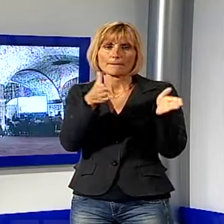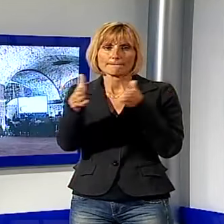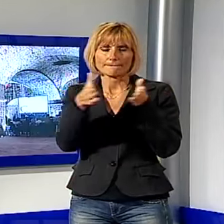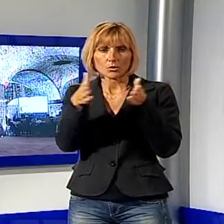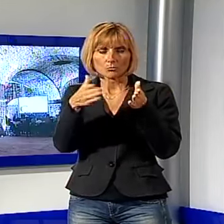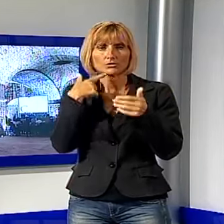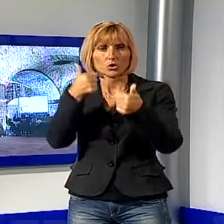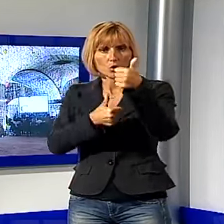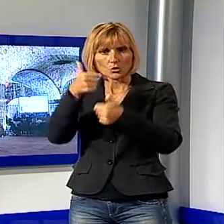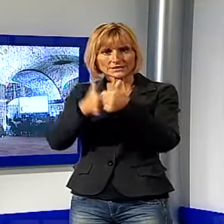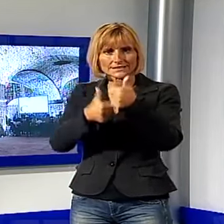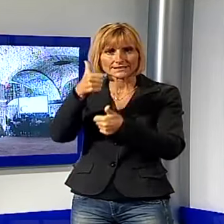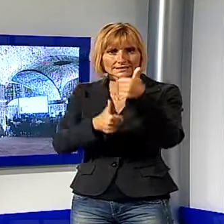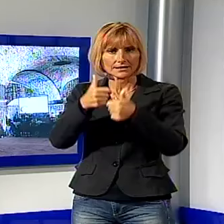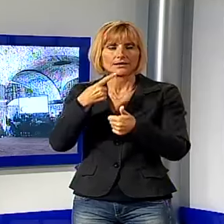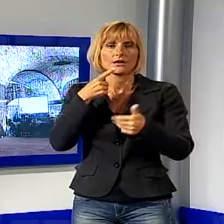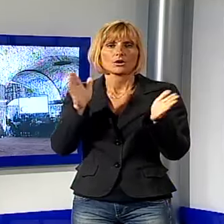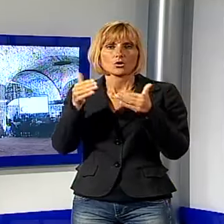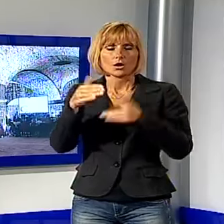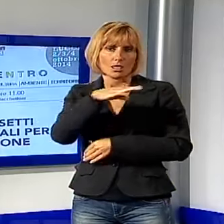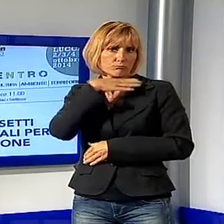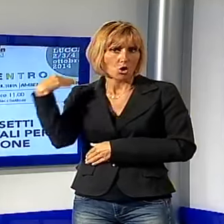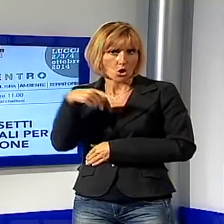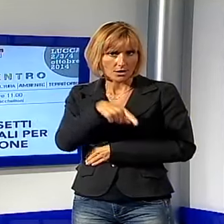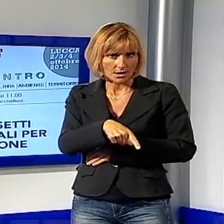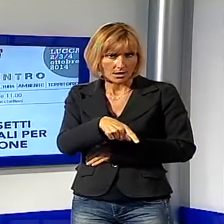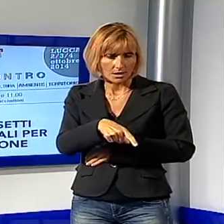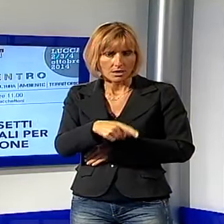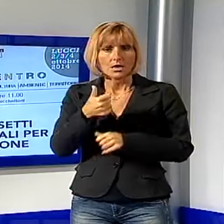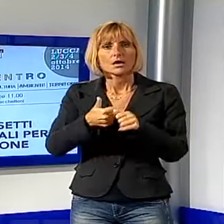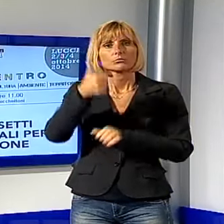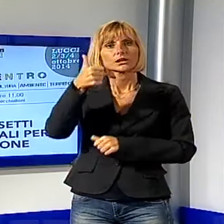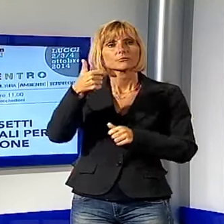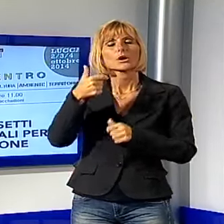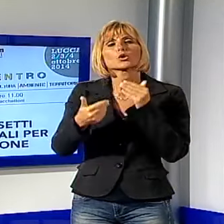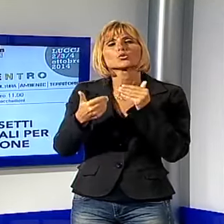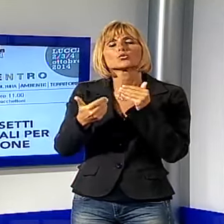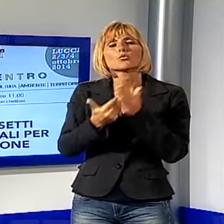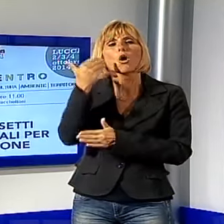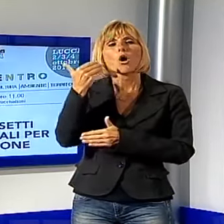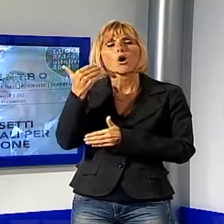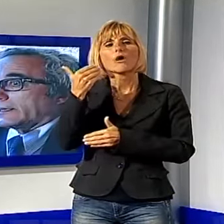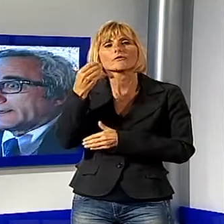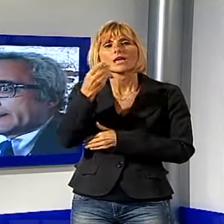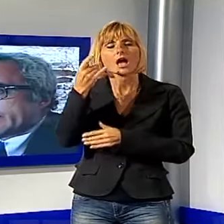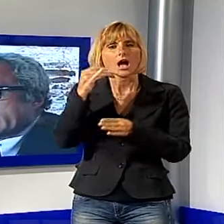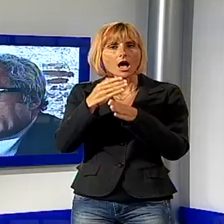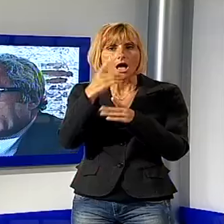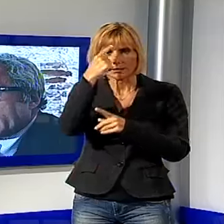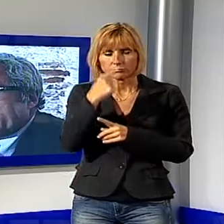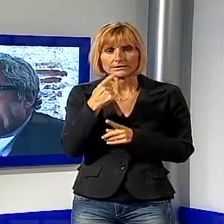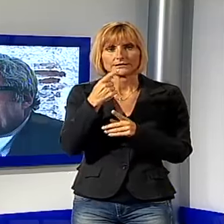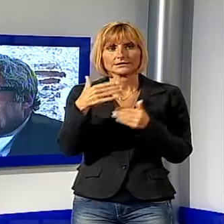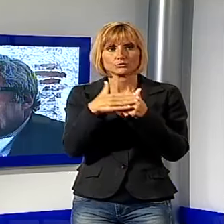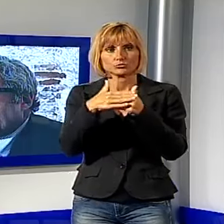confronto nei locali della Casa del Boia. Il primo dedicato ai nuovi assetti istituzionali per l'innovazione del Paese, con la